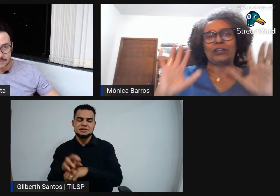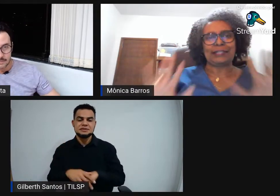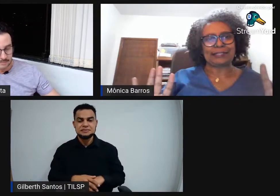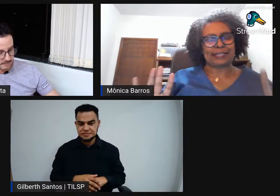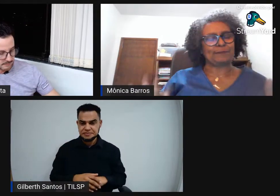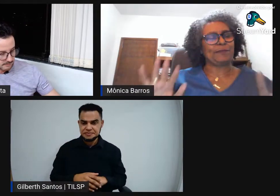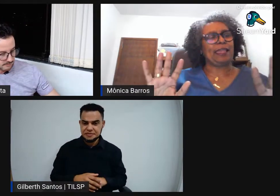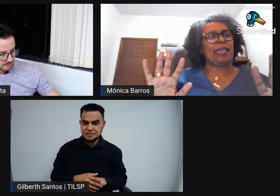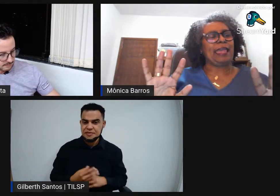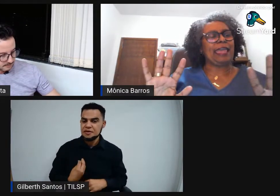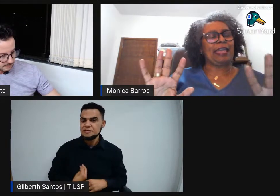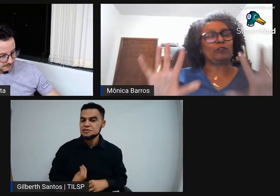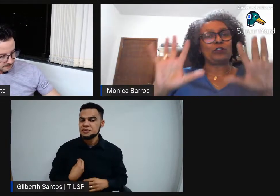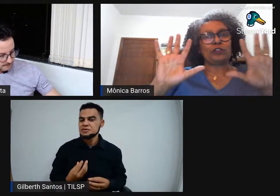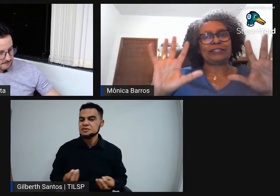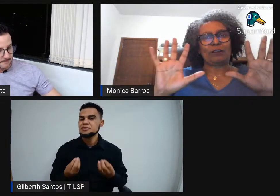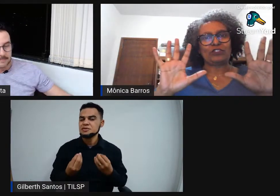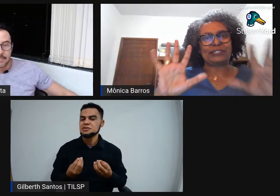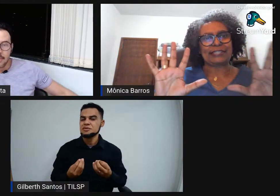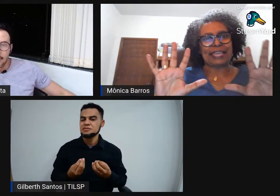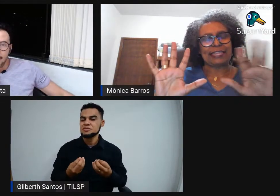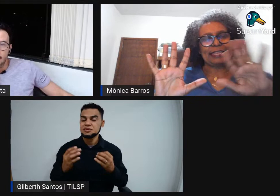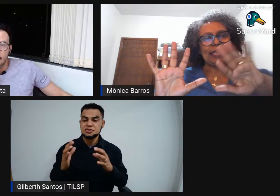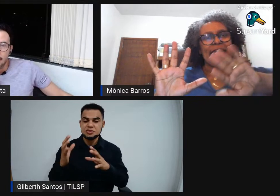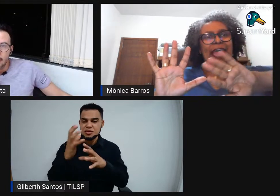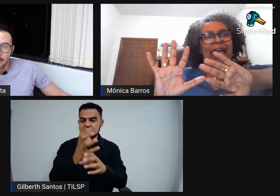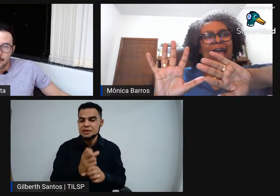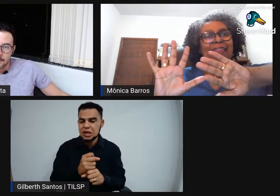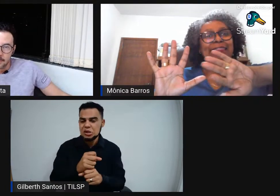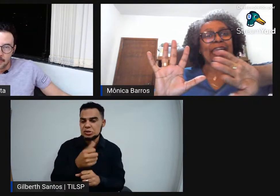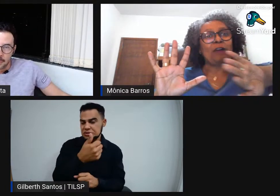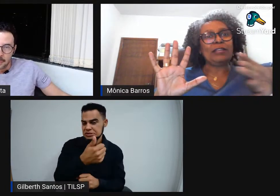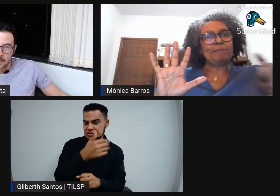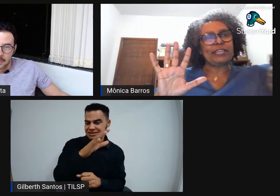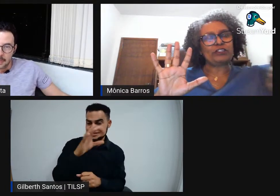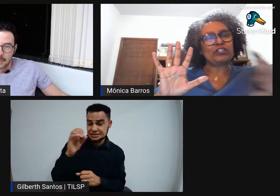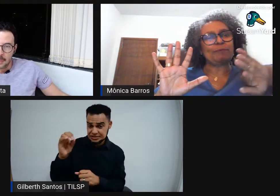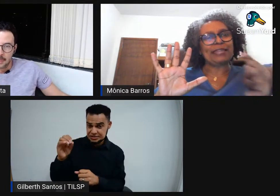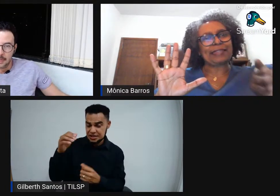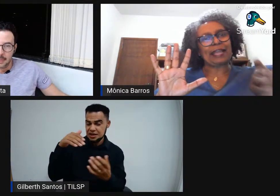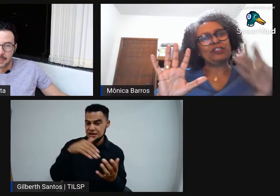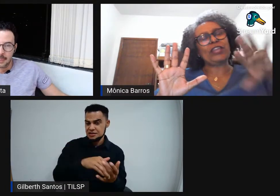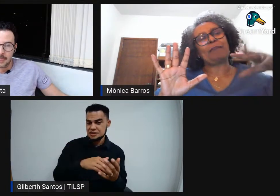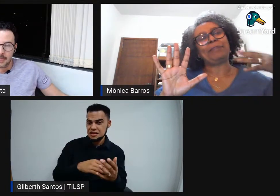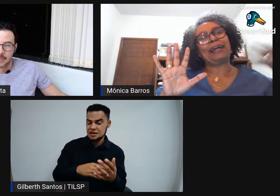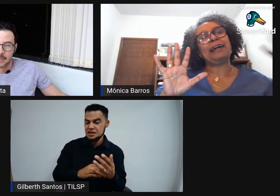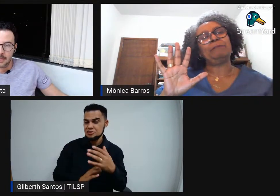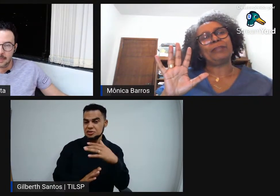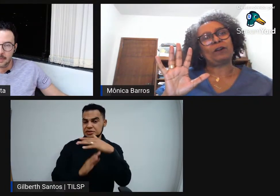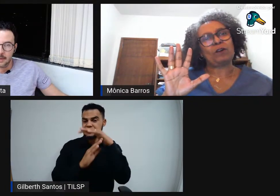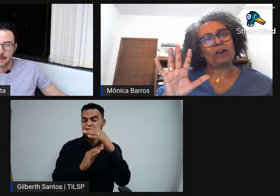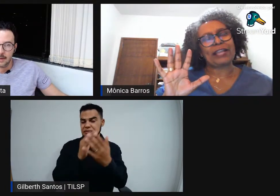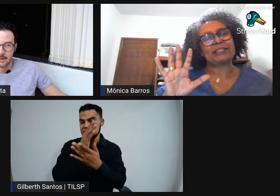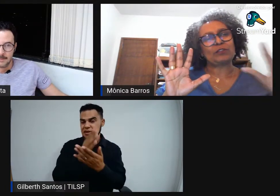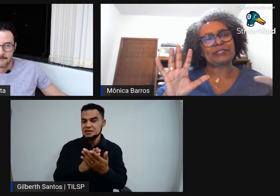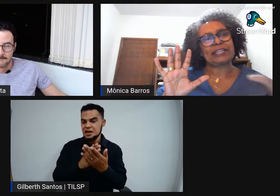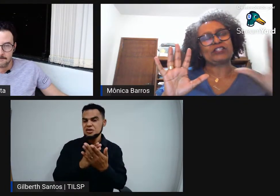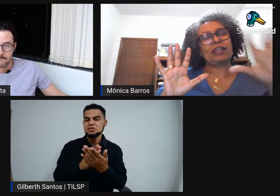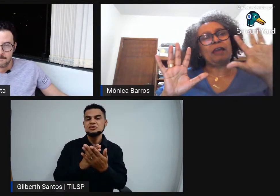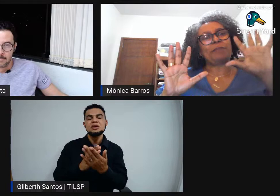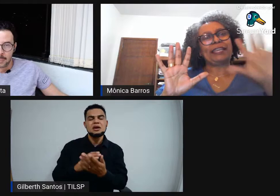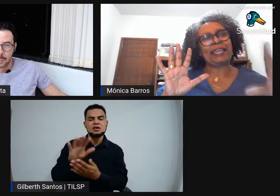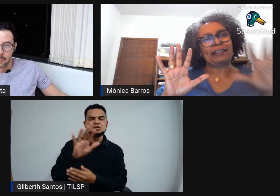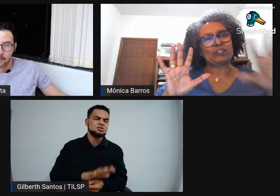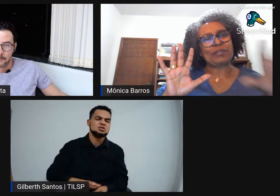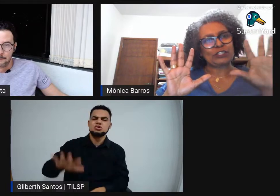funciona assim, do total de 100 até o limite de metade é para ampla concorrência, ou